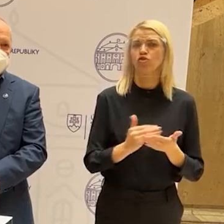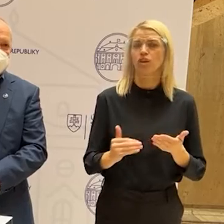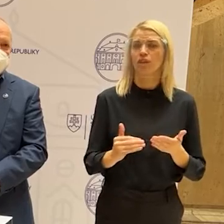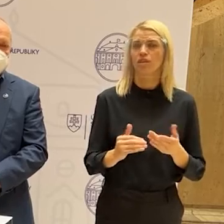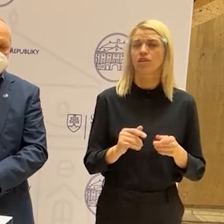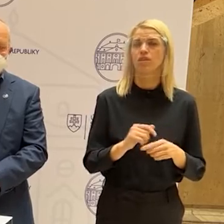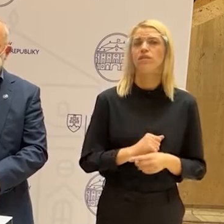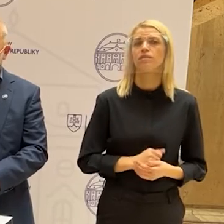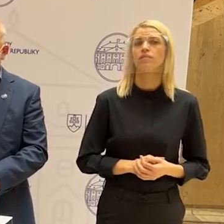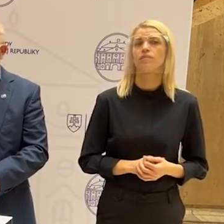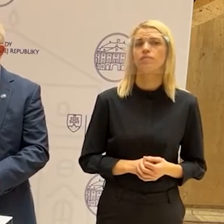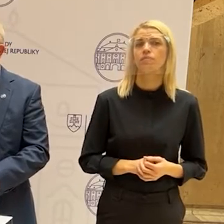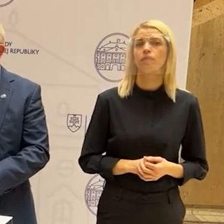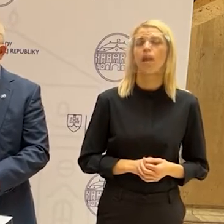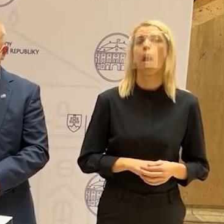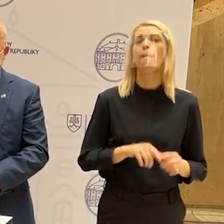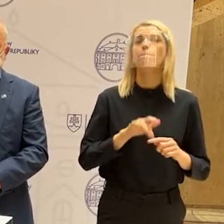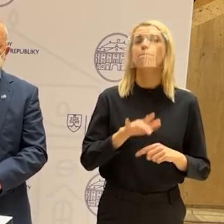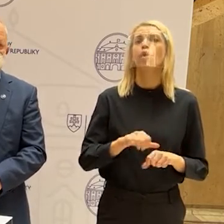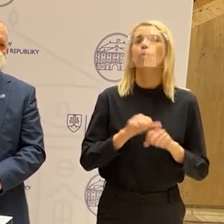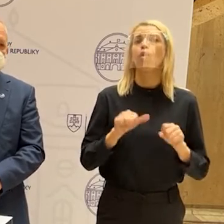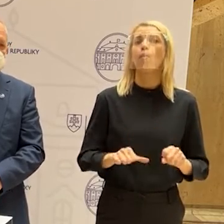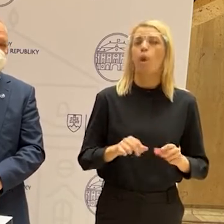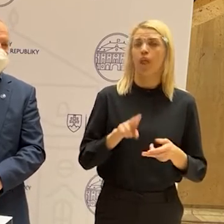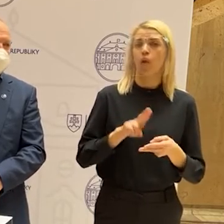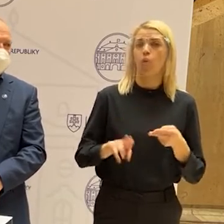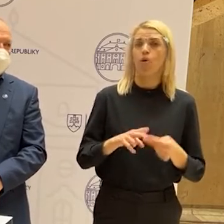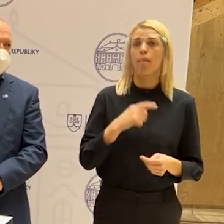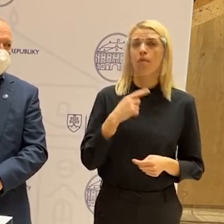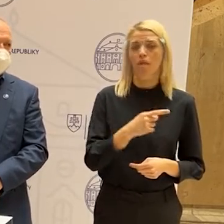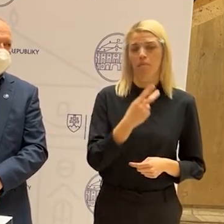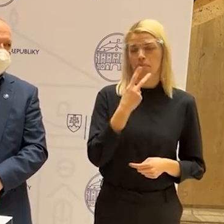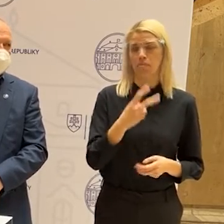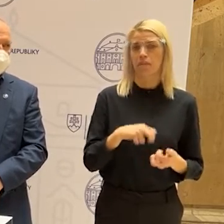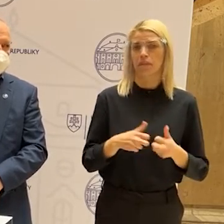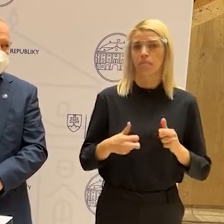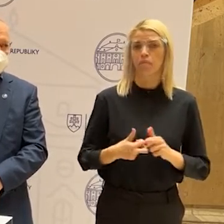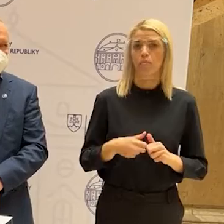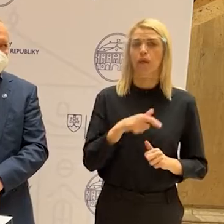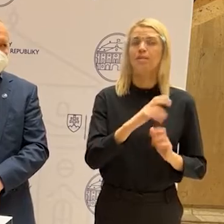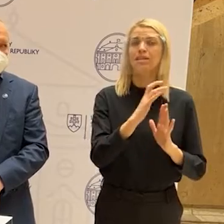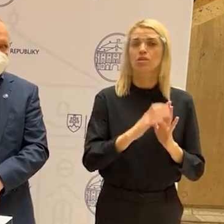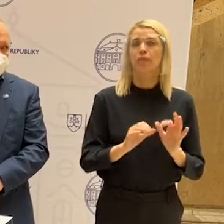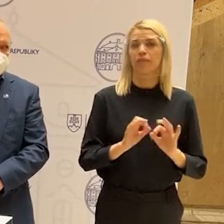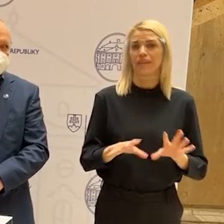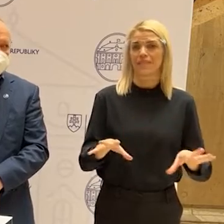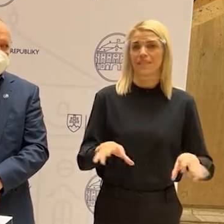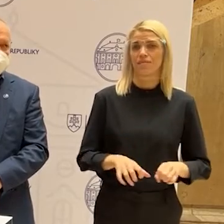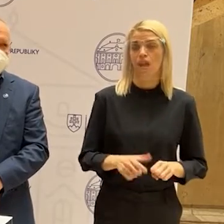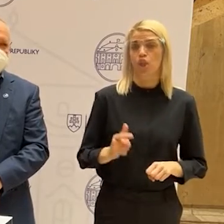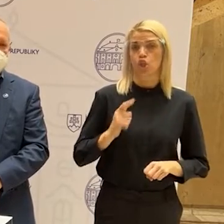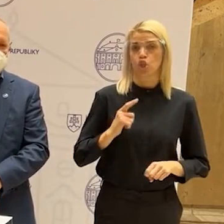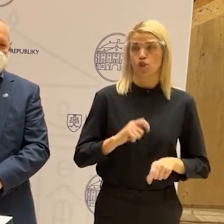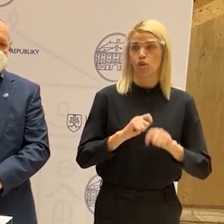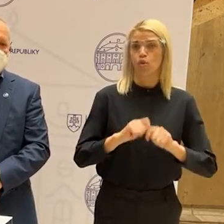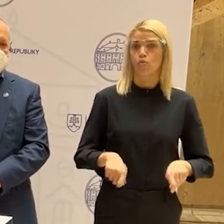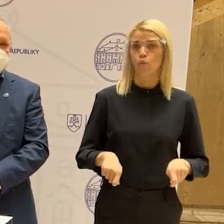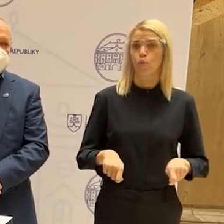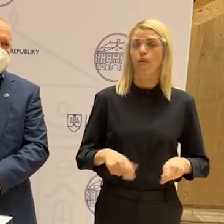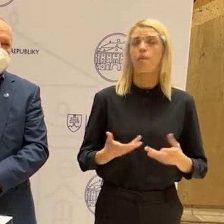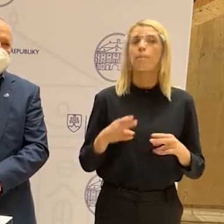protimonopolný úrad nám povedal, že nevidí problém, aby túto schému schválili. Čakáme na rozhodnutie a